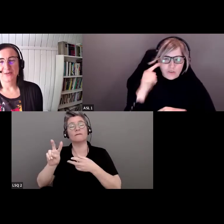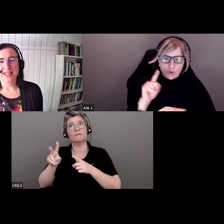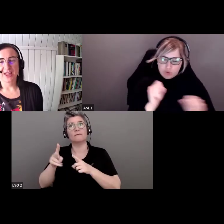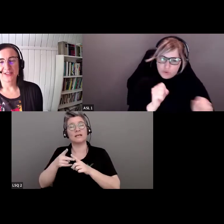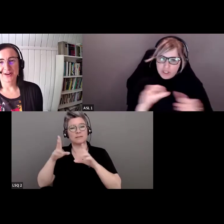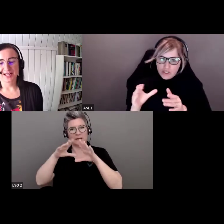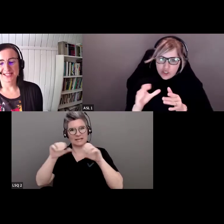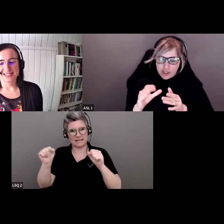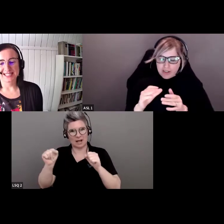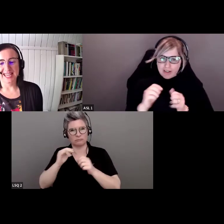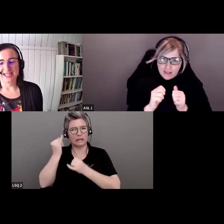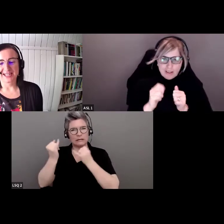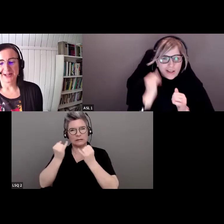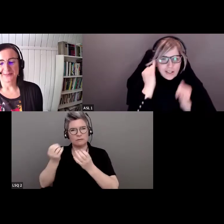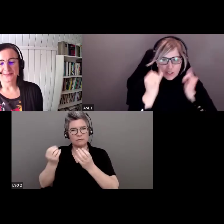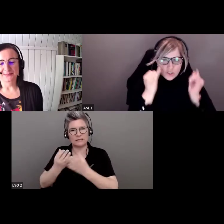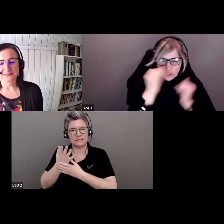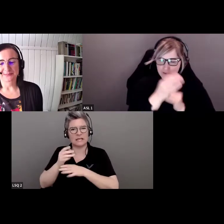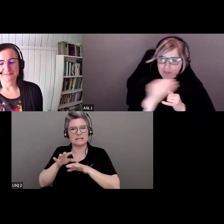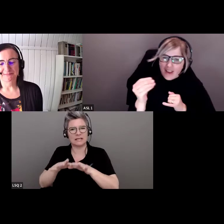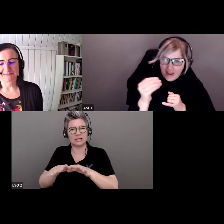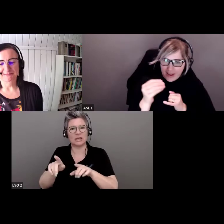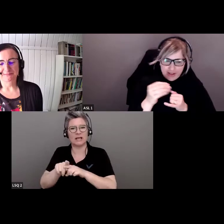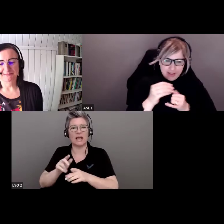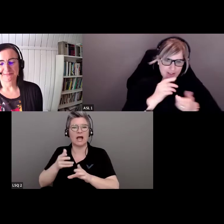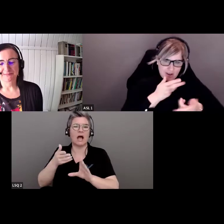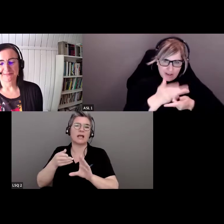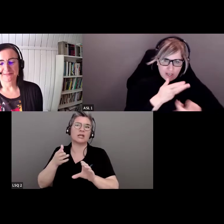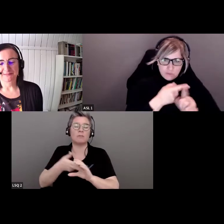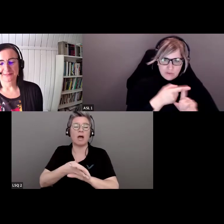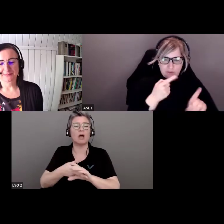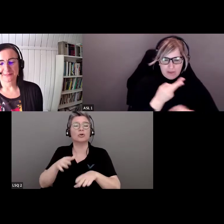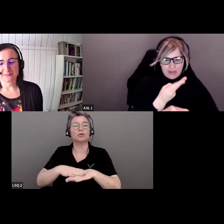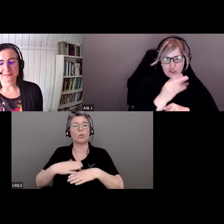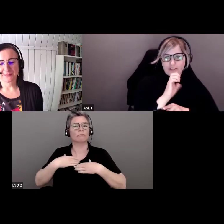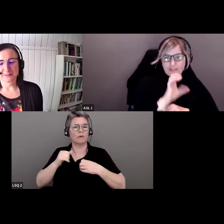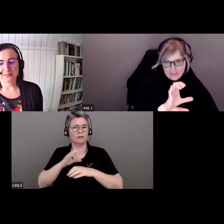Initiatives stratégiques et engagement à Excellence en santé Canada.